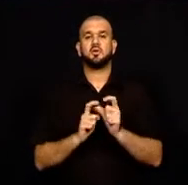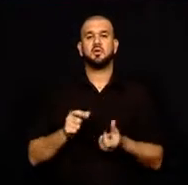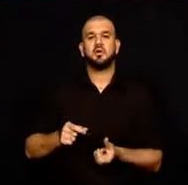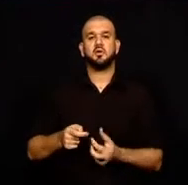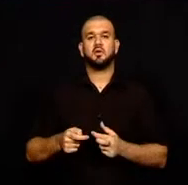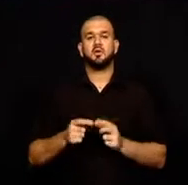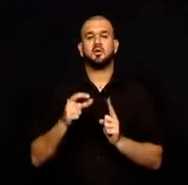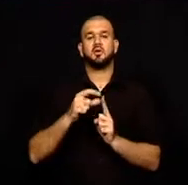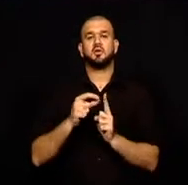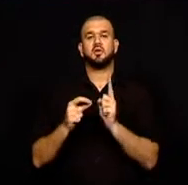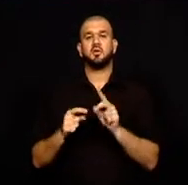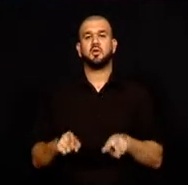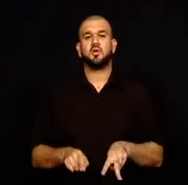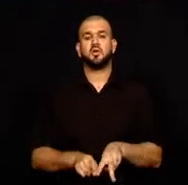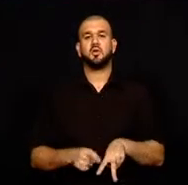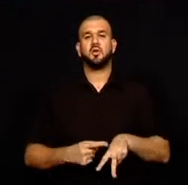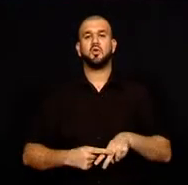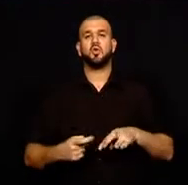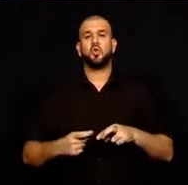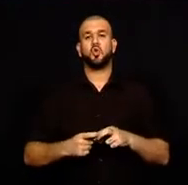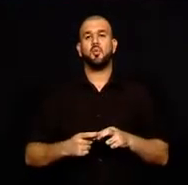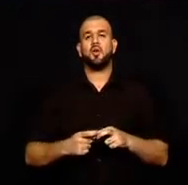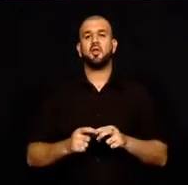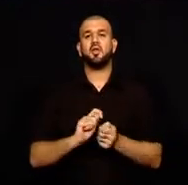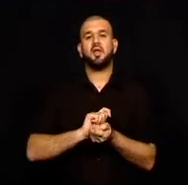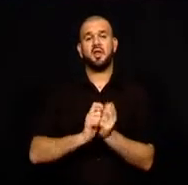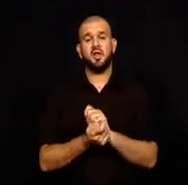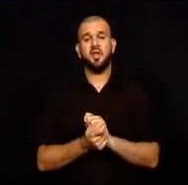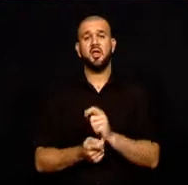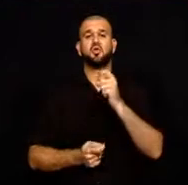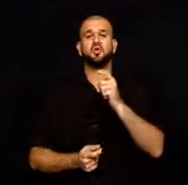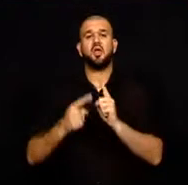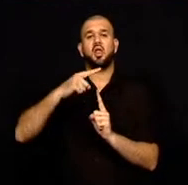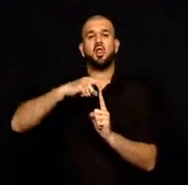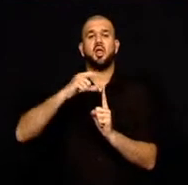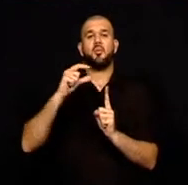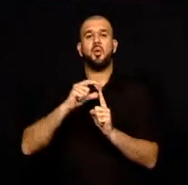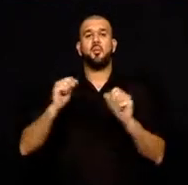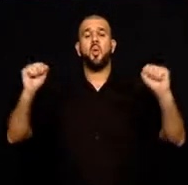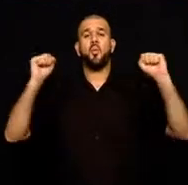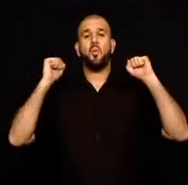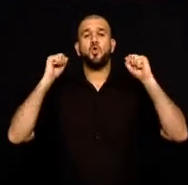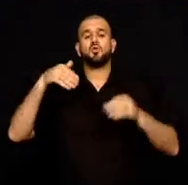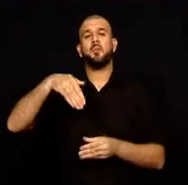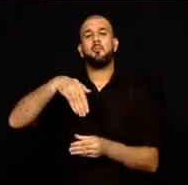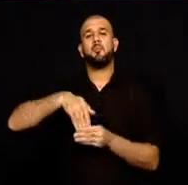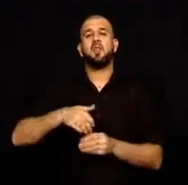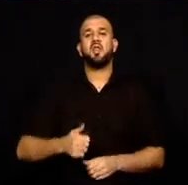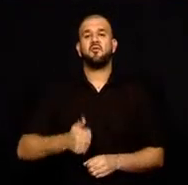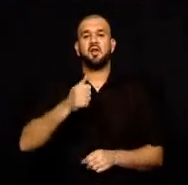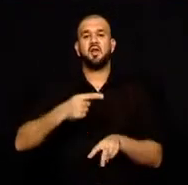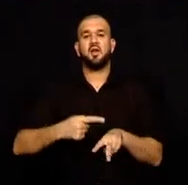İçişleri ve Çalışma Bakanı Aziz Gürpınar'ın yerine de CTP